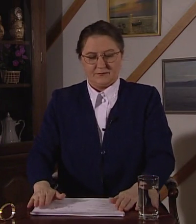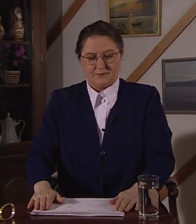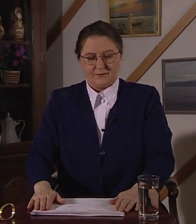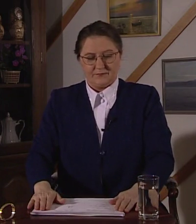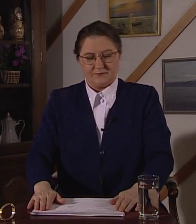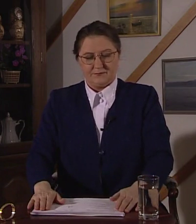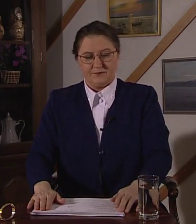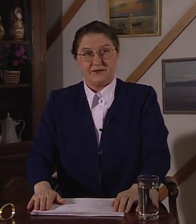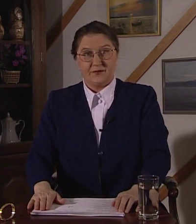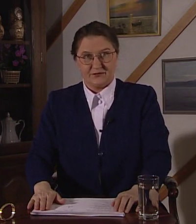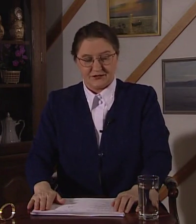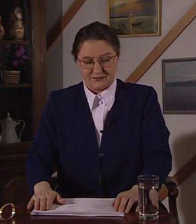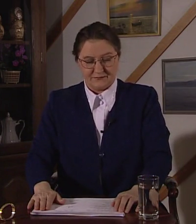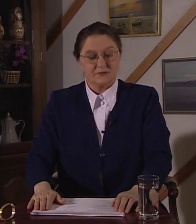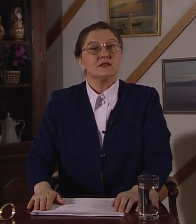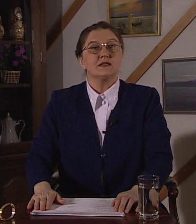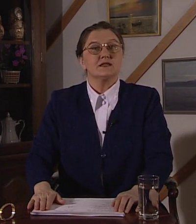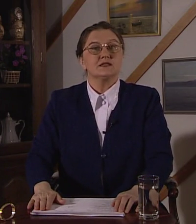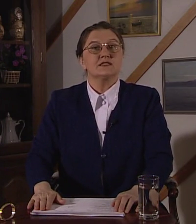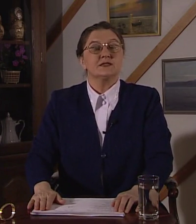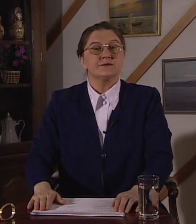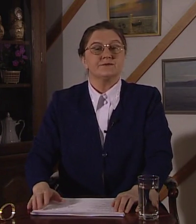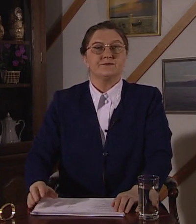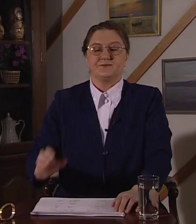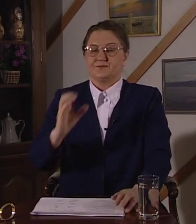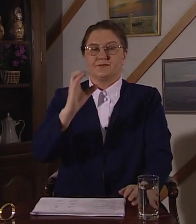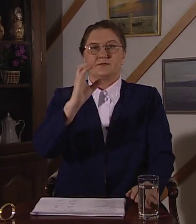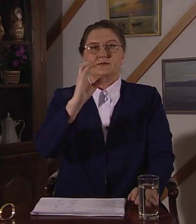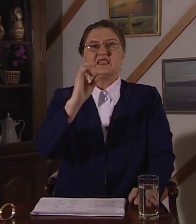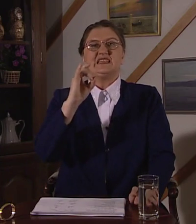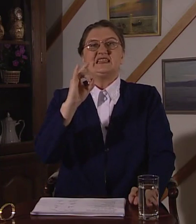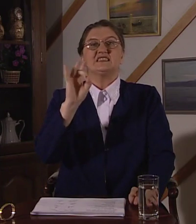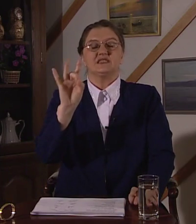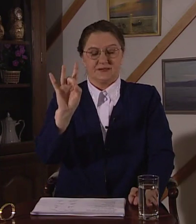Повторим, Сыр. Сыр.